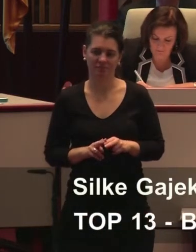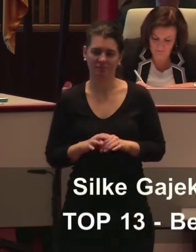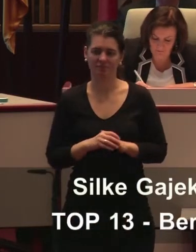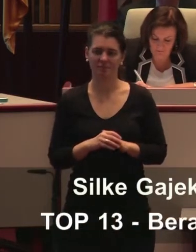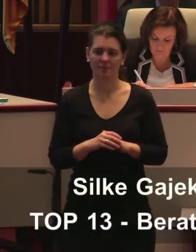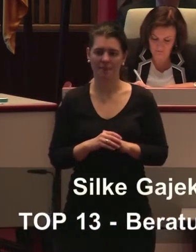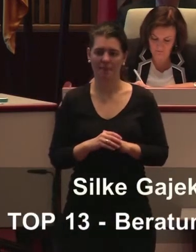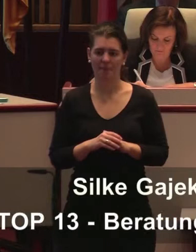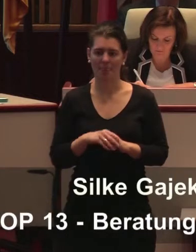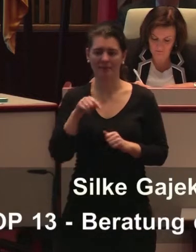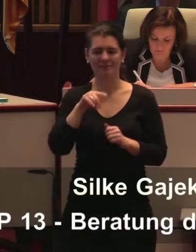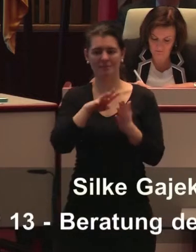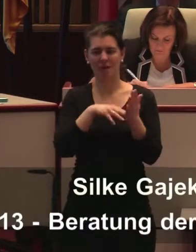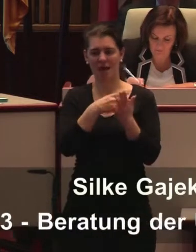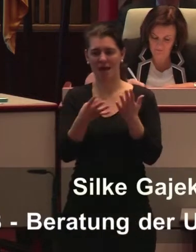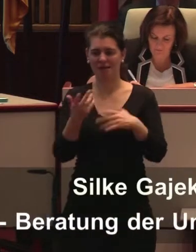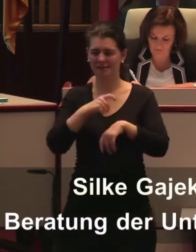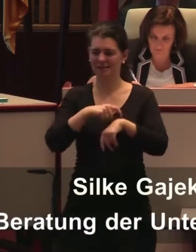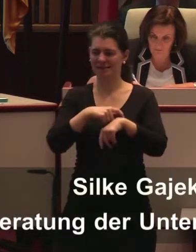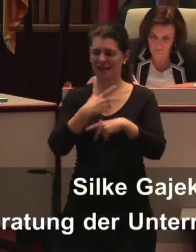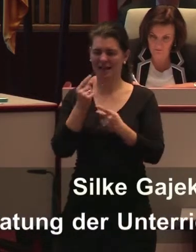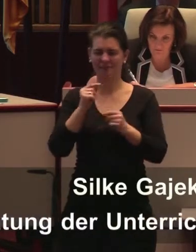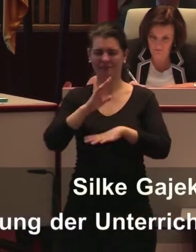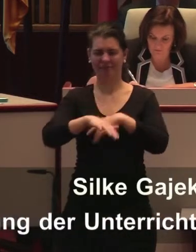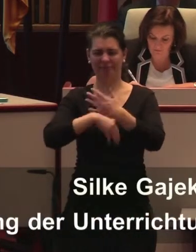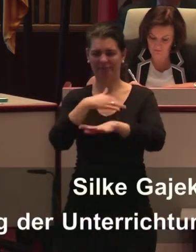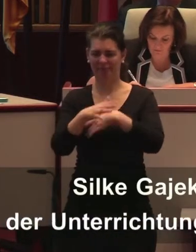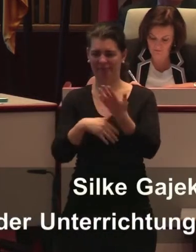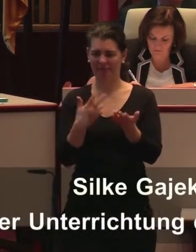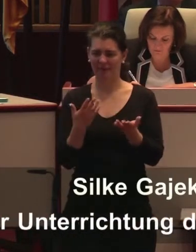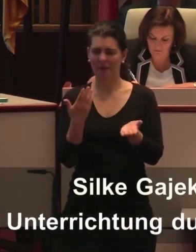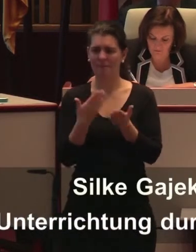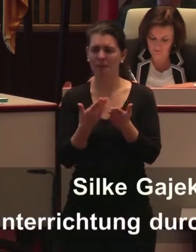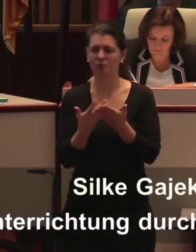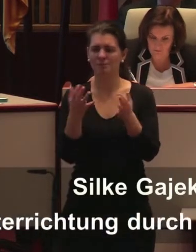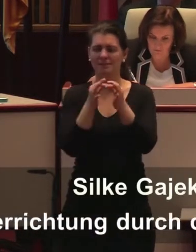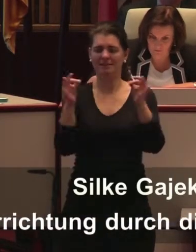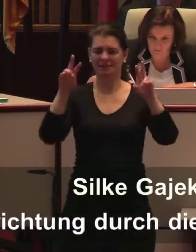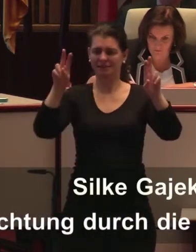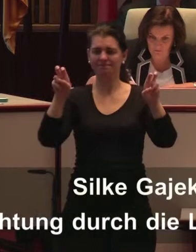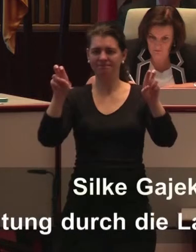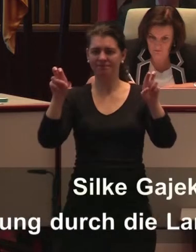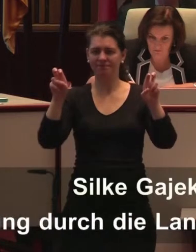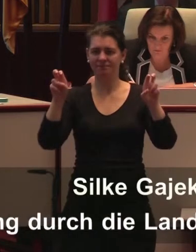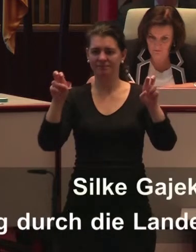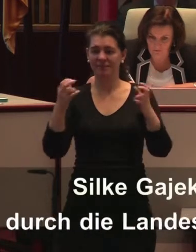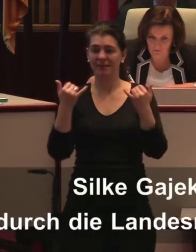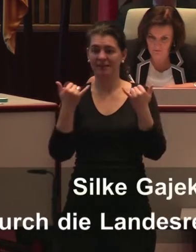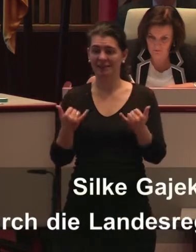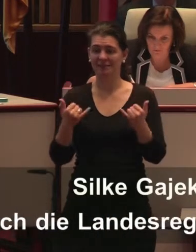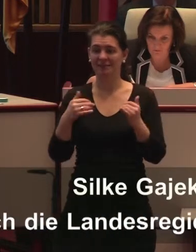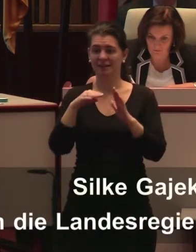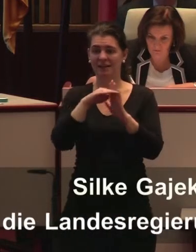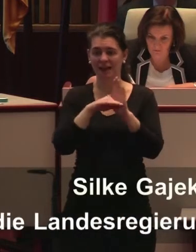eine Schwammigkeit beim zeitlichen Rahmen, aber auch Sätze, wie ich zitiere, Anpassung des geltenden Rechts, Umsetzung neuer